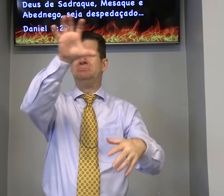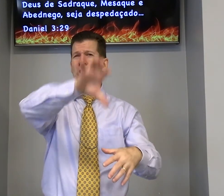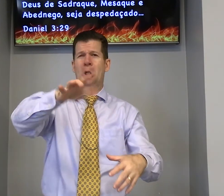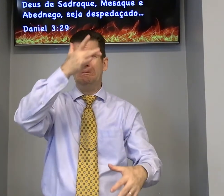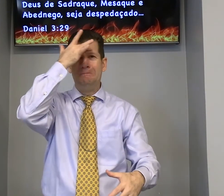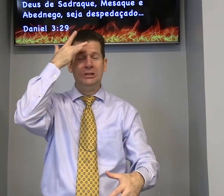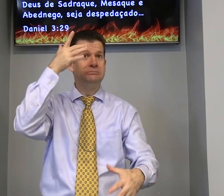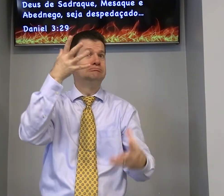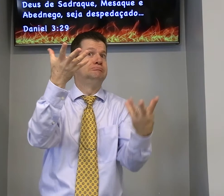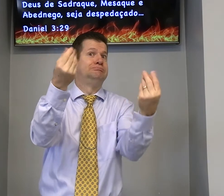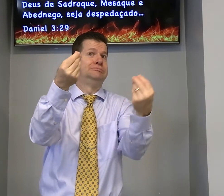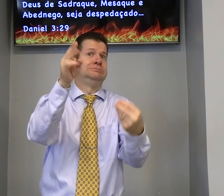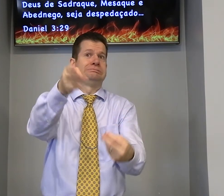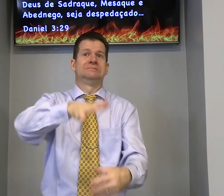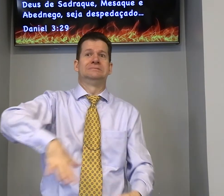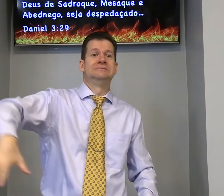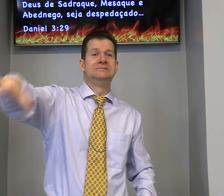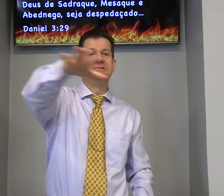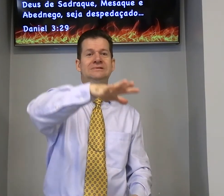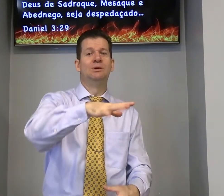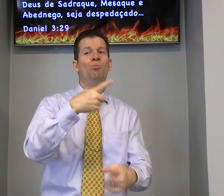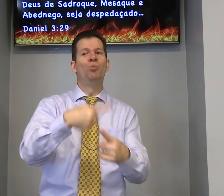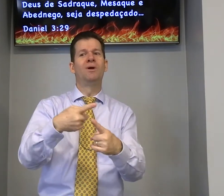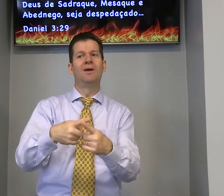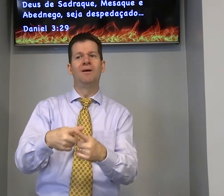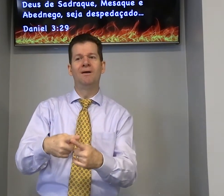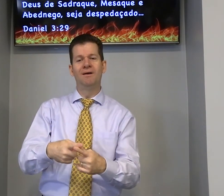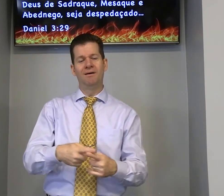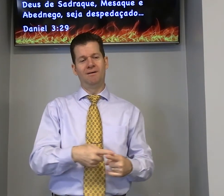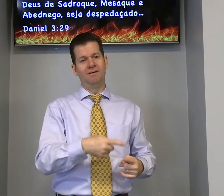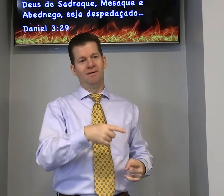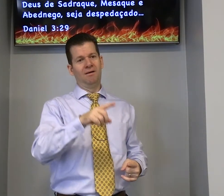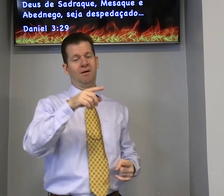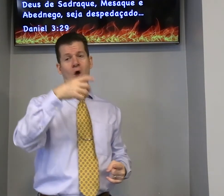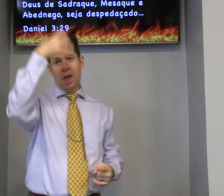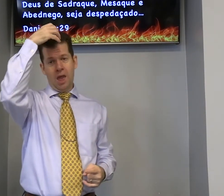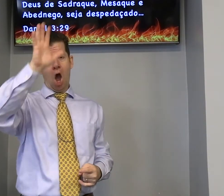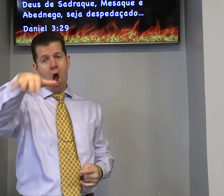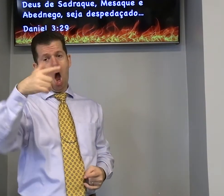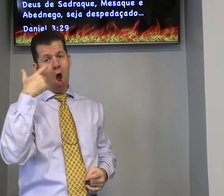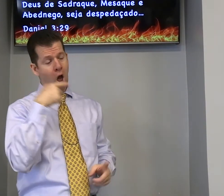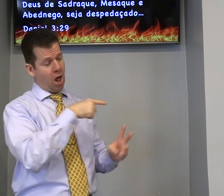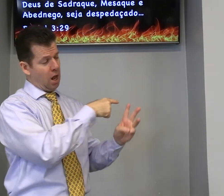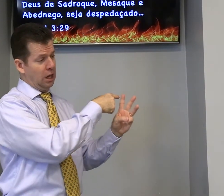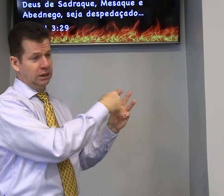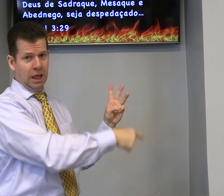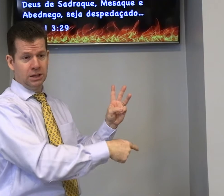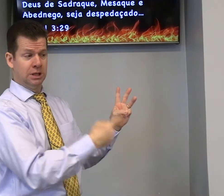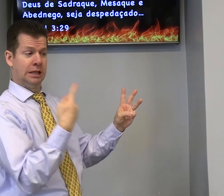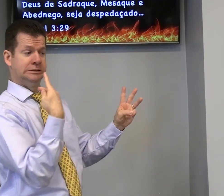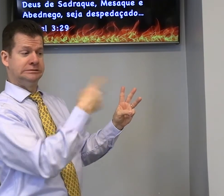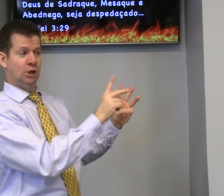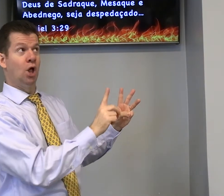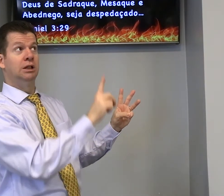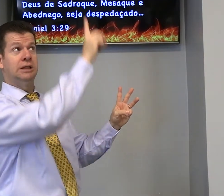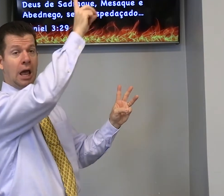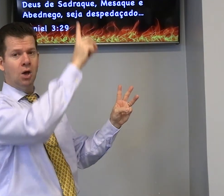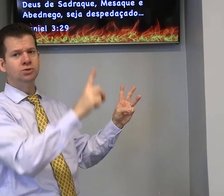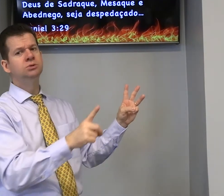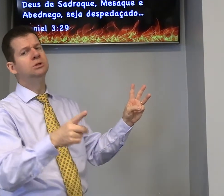milhões de pessoas porque o rei falou esses três